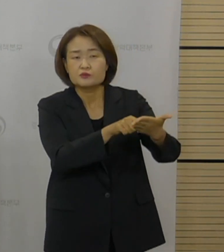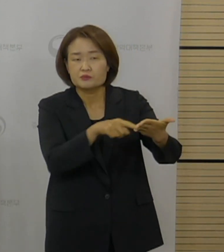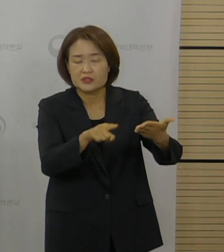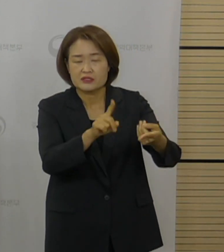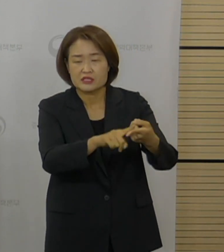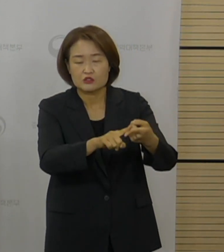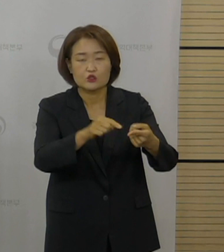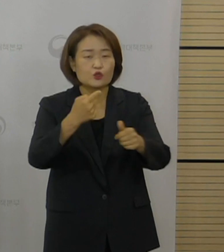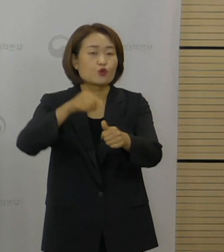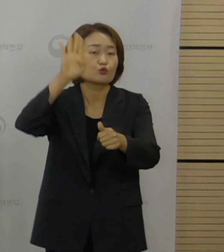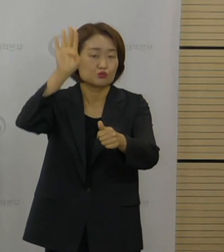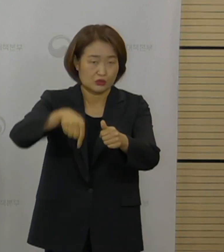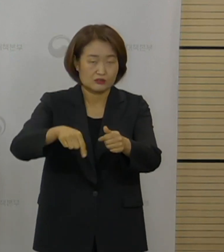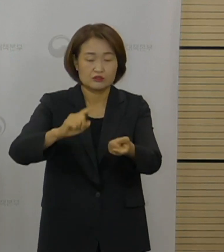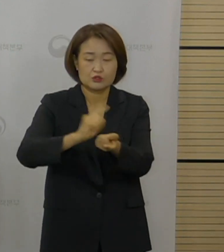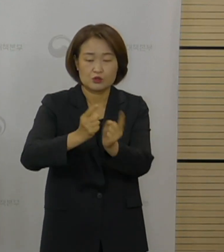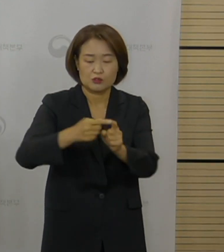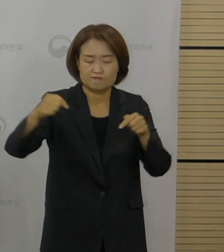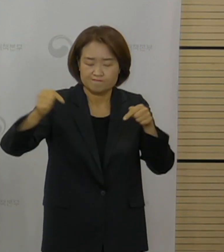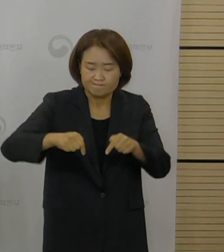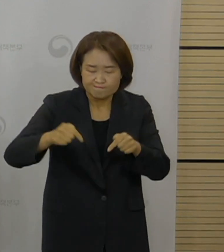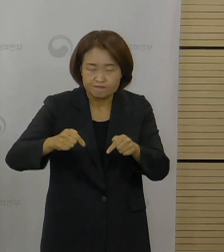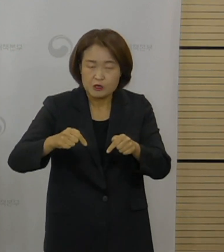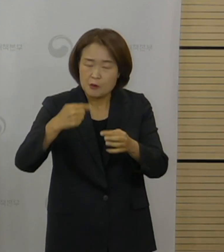부분을 고려해서 협의해 나갈 예정입니다.